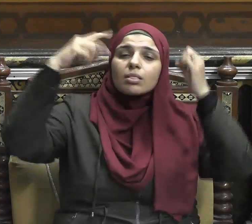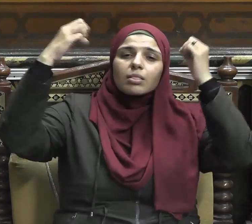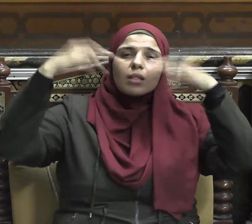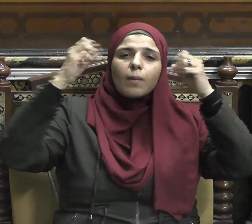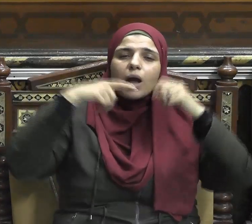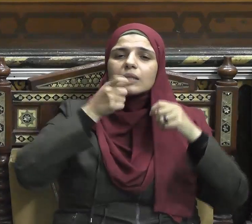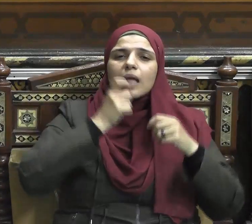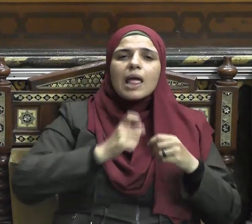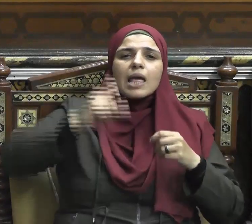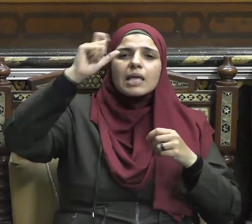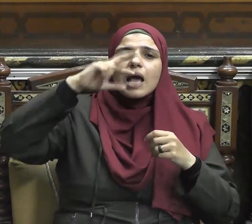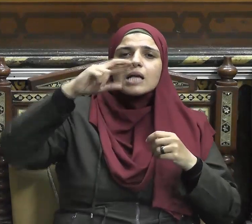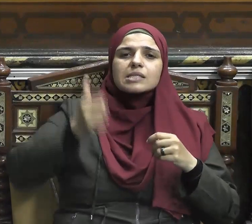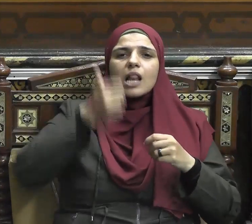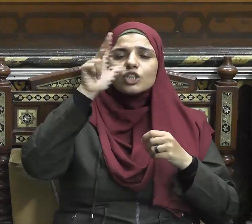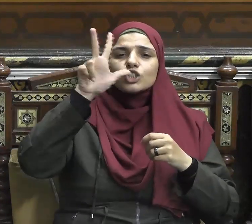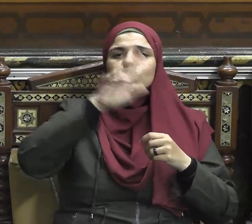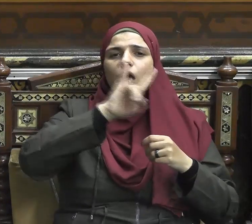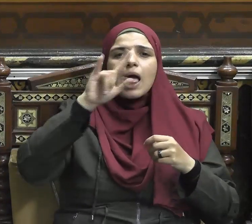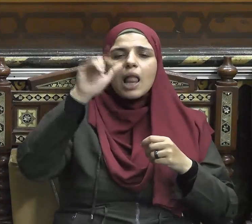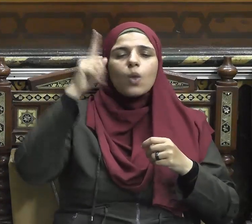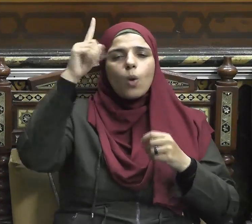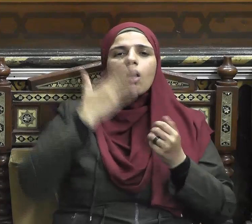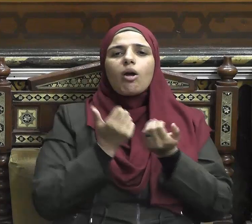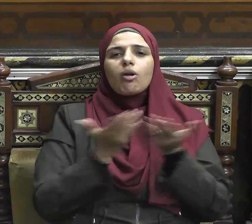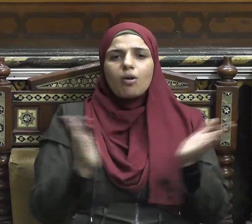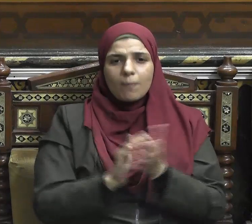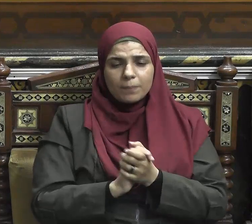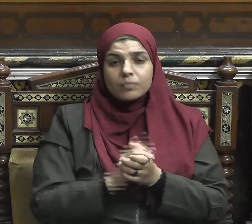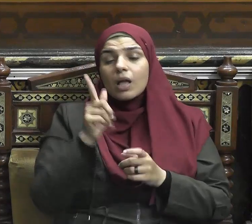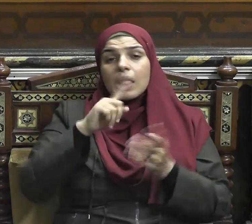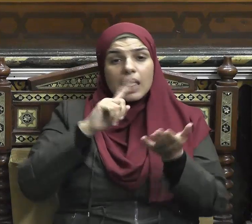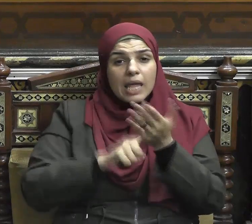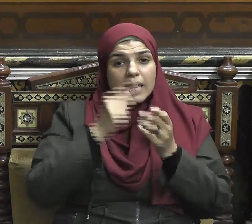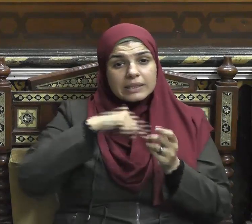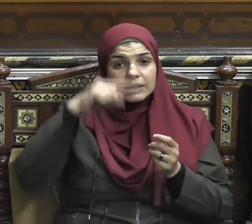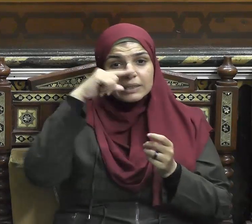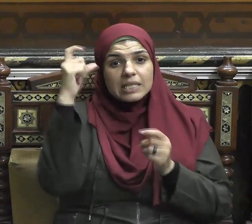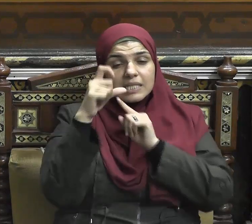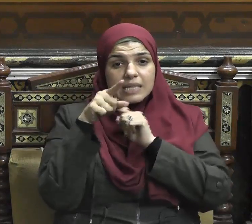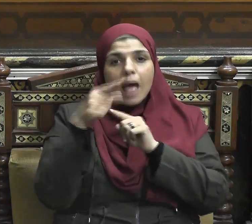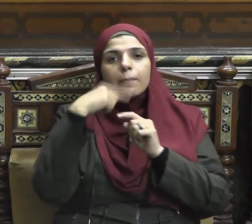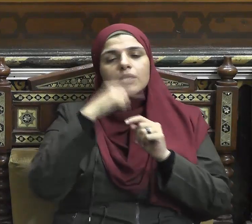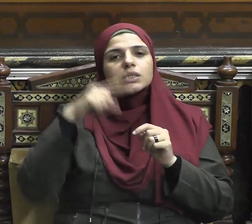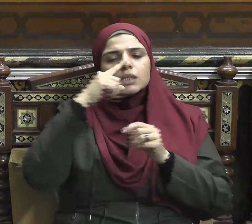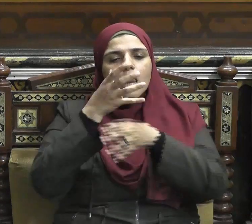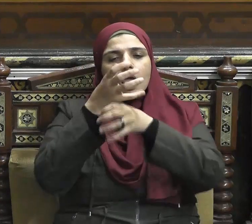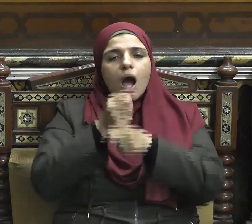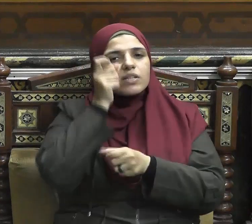صبرتم فنعم عقب الدار وكان من دعاء النبي الكريم صلى الله عليه